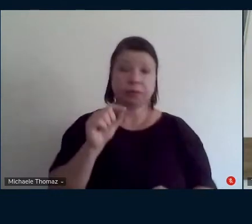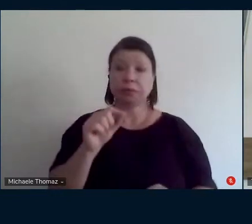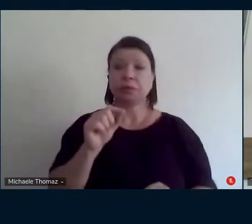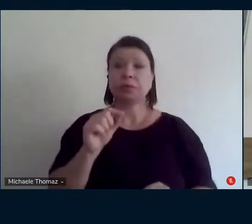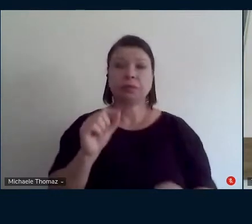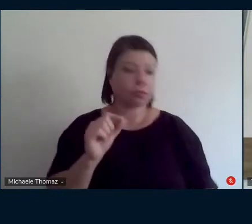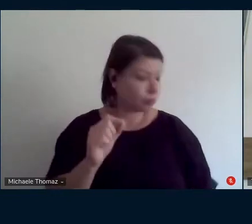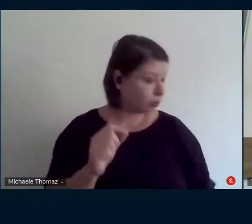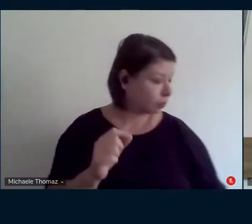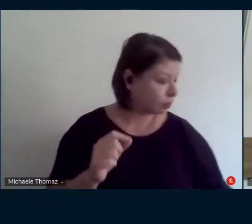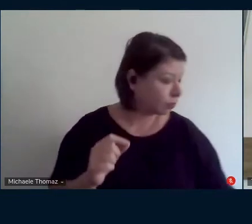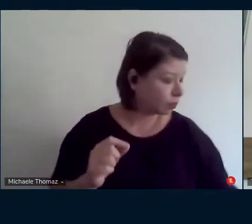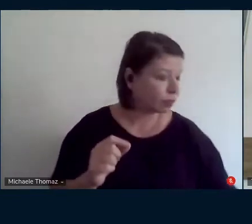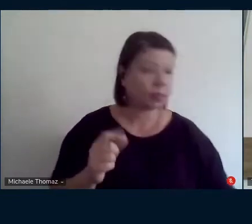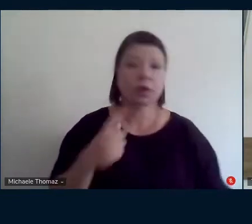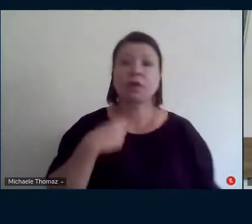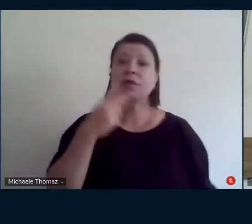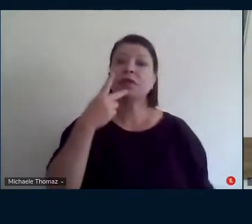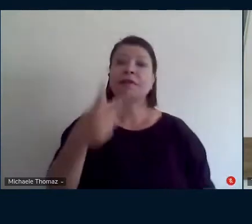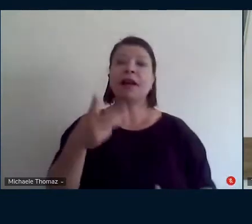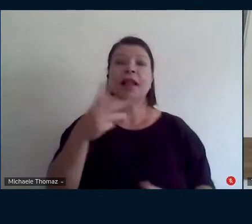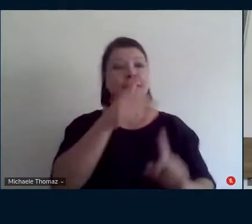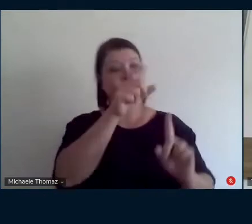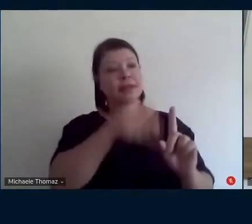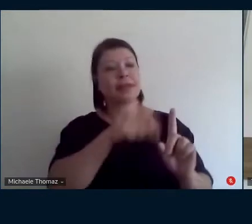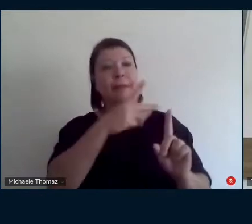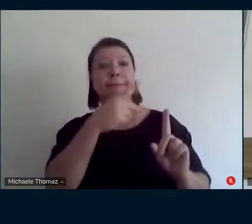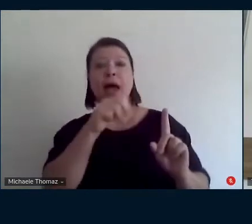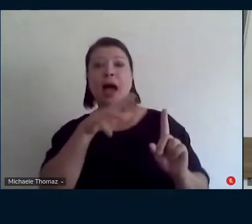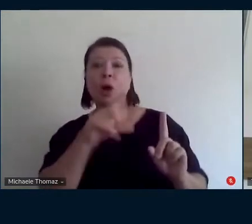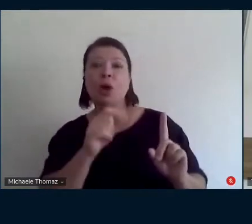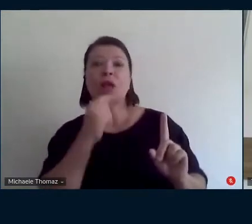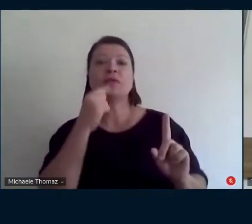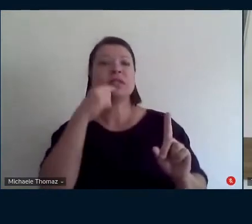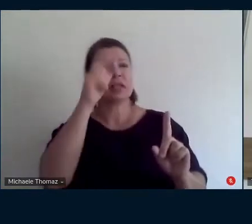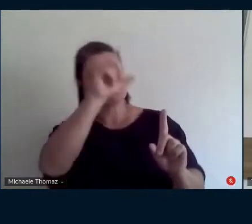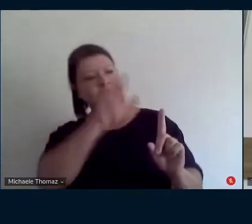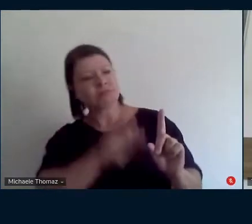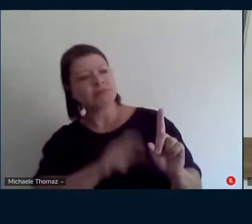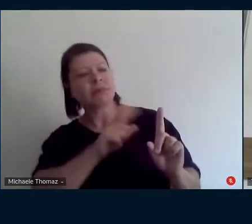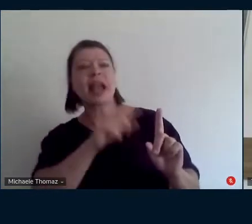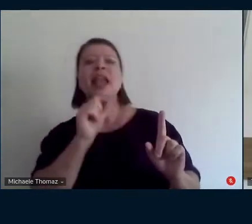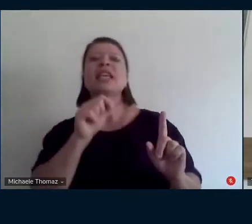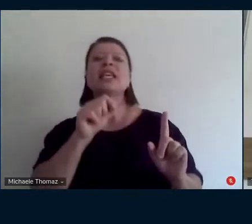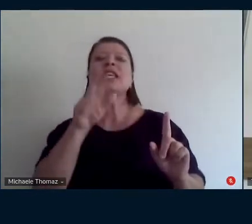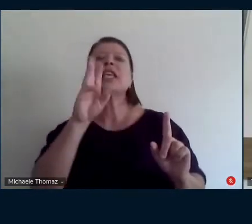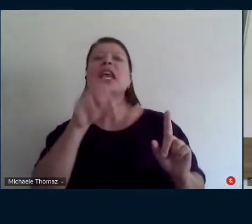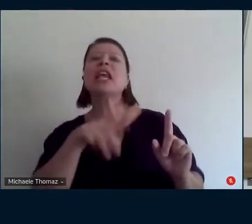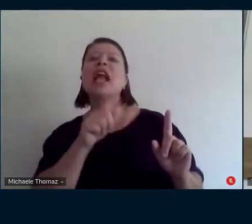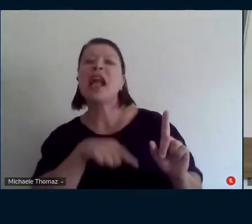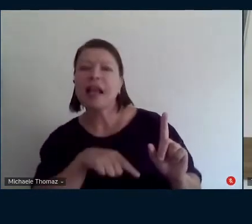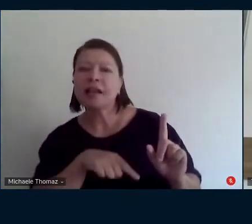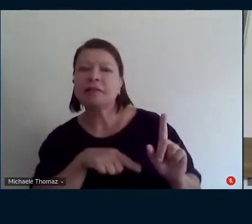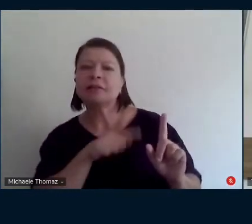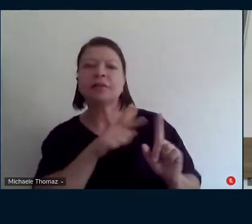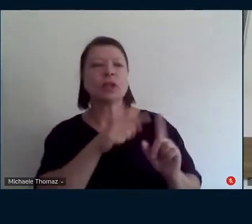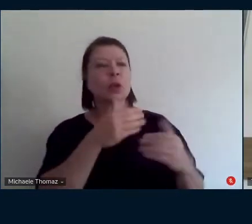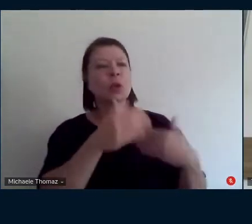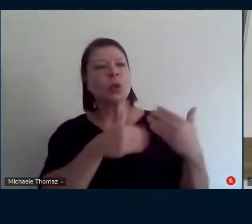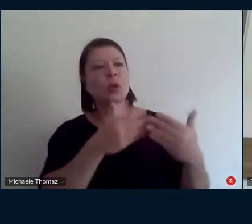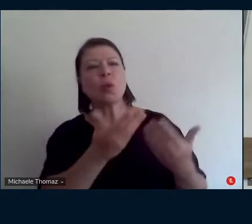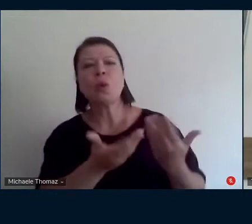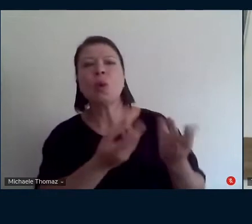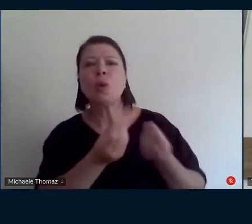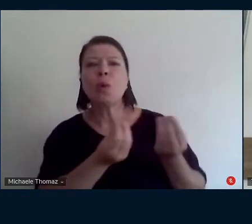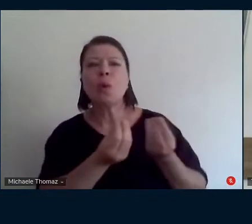fala assim da Paula você diz quem ela é você diz de que escola se trata como essas criações foram acontecendo